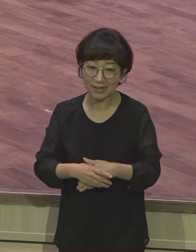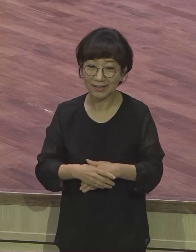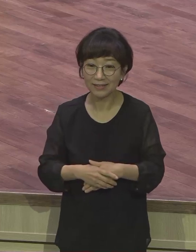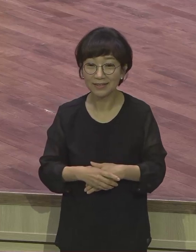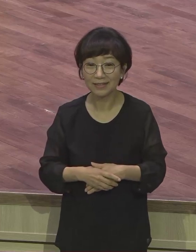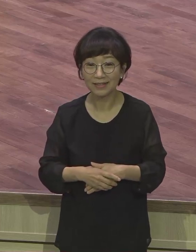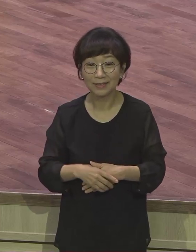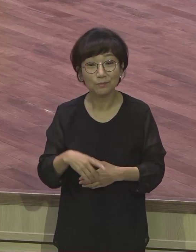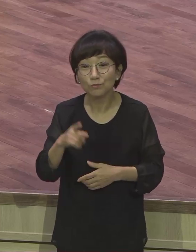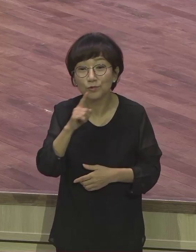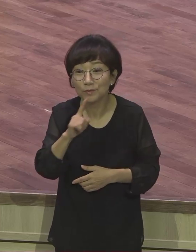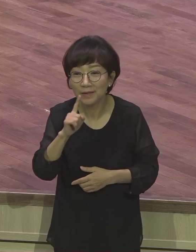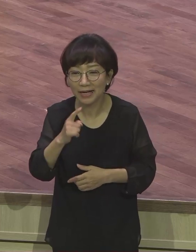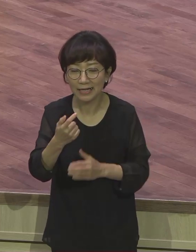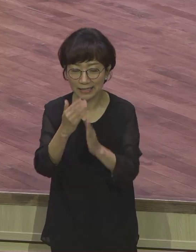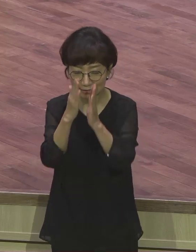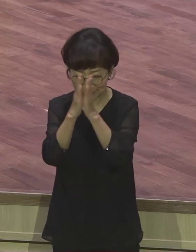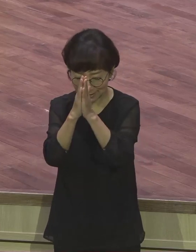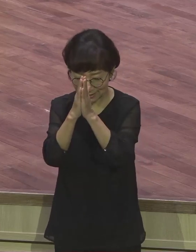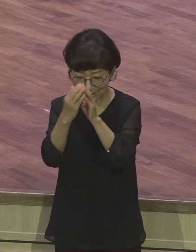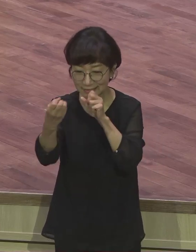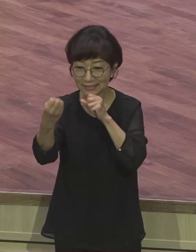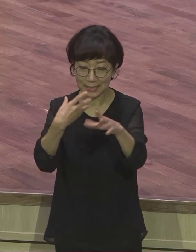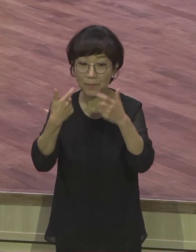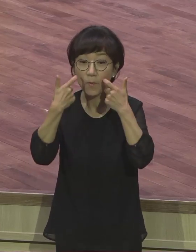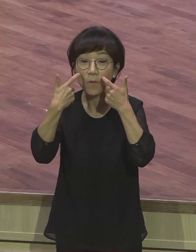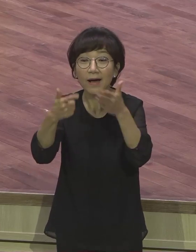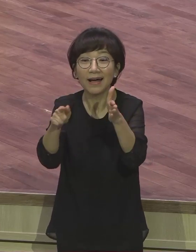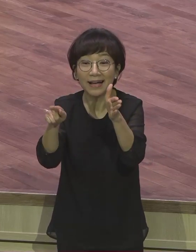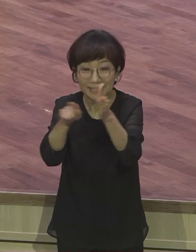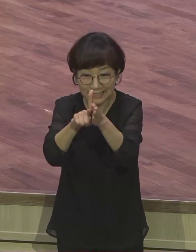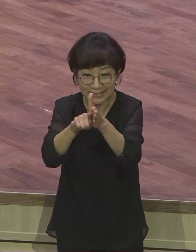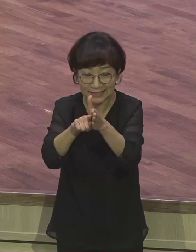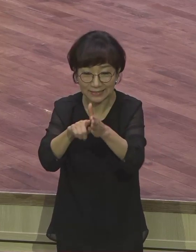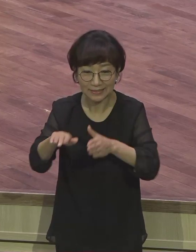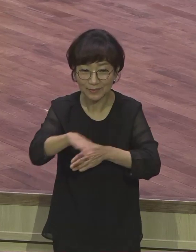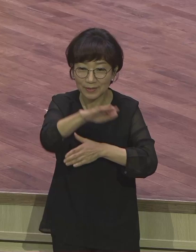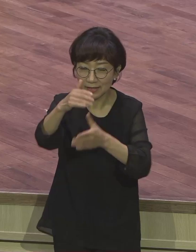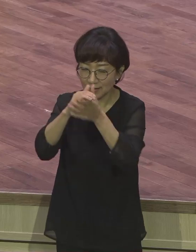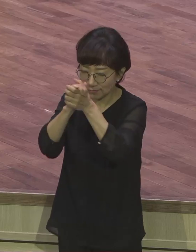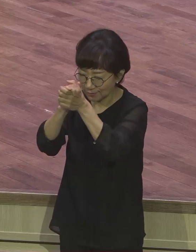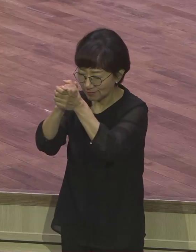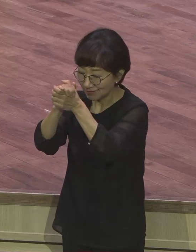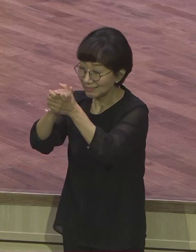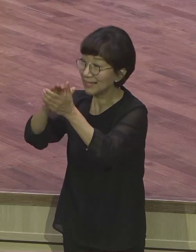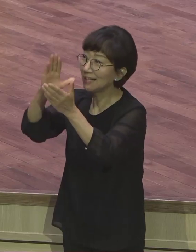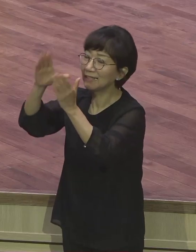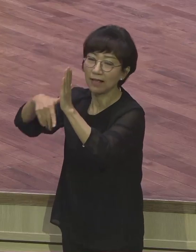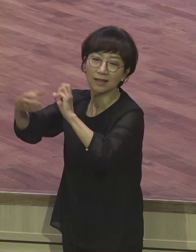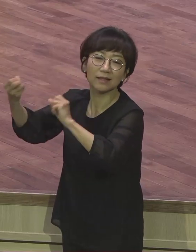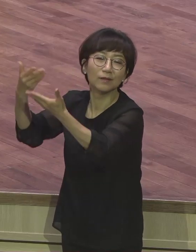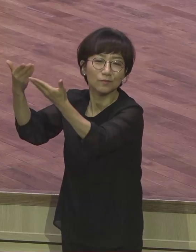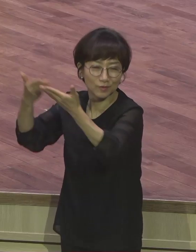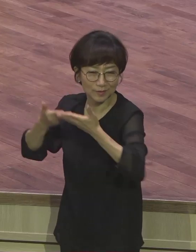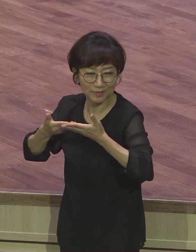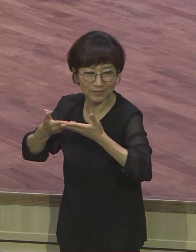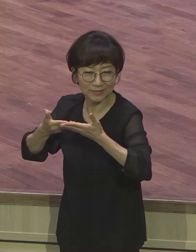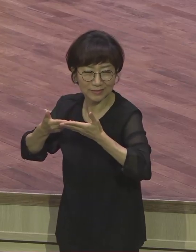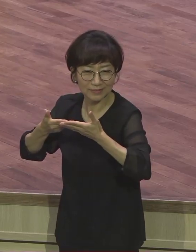기도 응답의 확신이에요. 여러분이 강구하면 안 주겠냐? 구해봐라. 찾아봐라. 두디를 봐라.